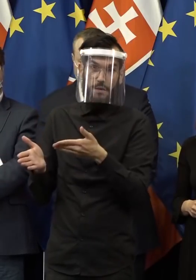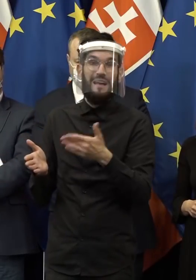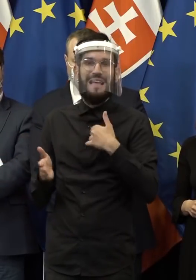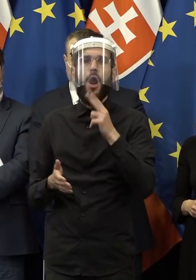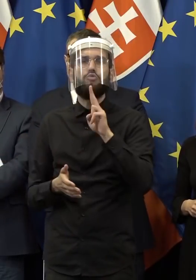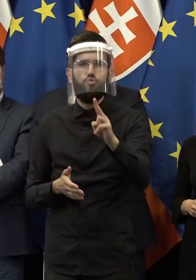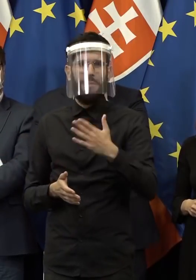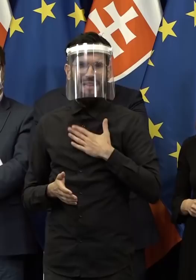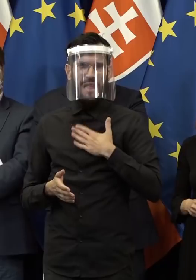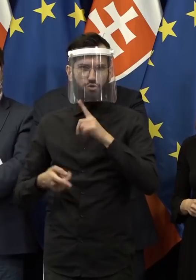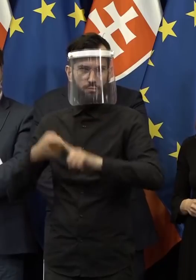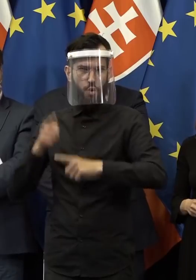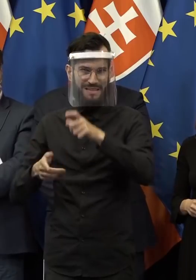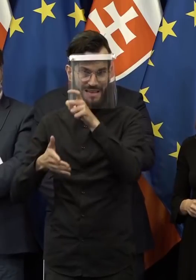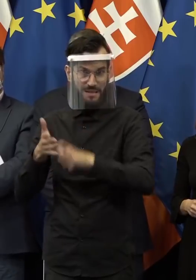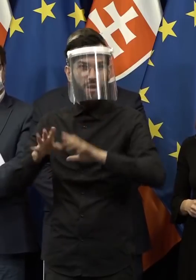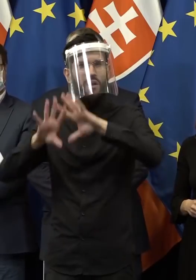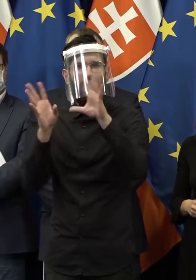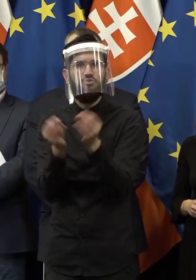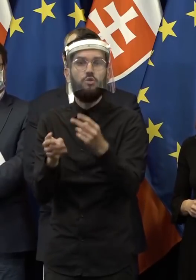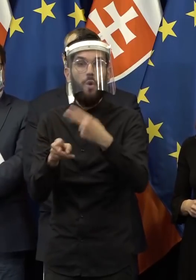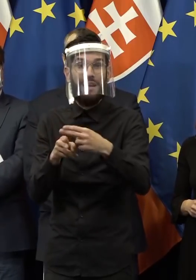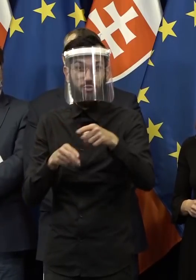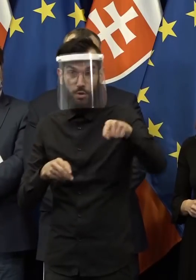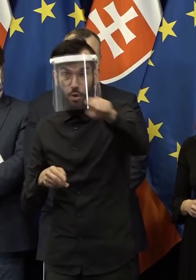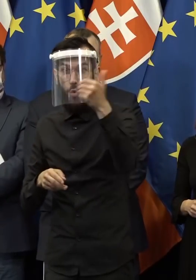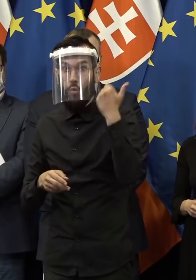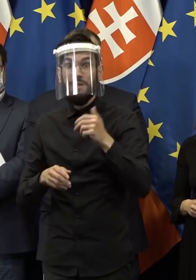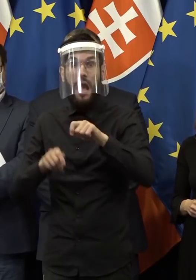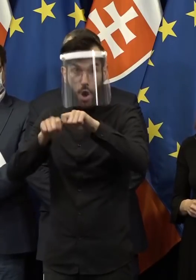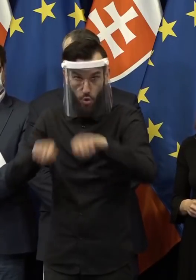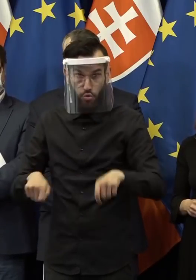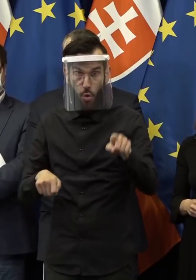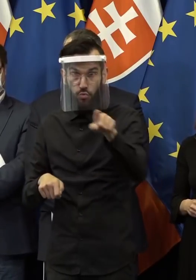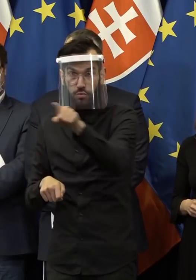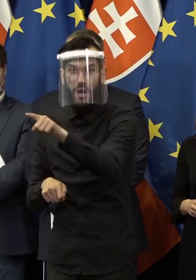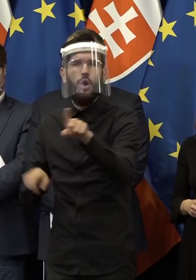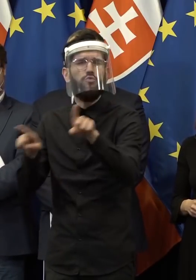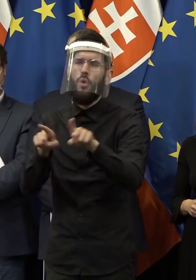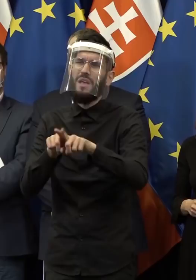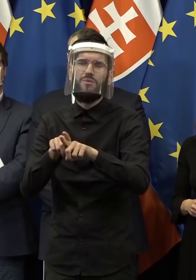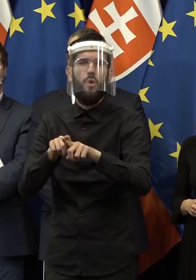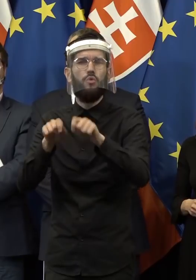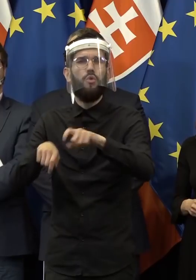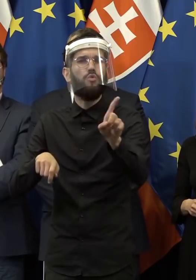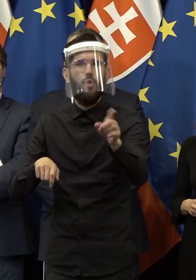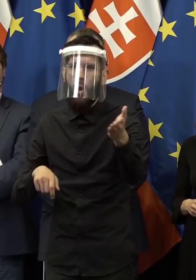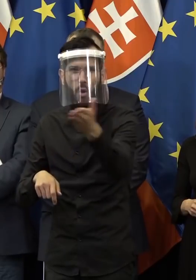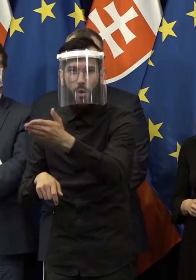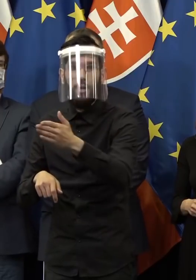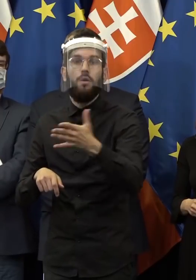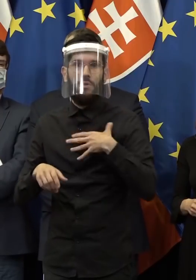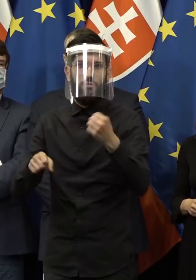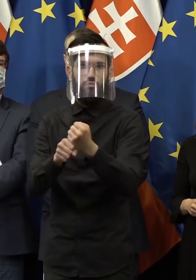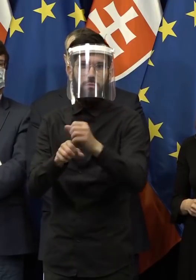im slúbil v mene nášho hnutia, že všetky tie riešenia, od ktorých oni rozhodnú v tomto hlasovaní, bez ohľadu na to, koho volia, že do programové vyhlásenia vlády